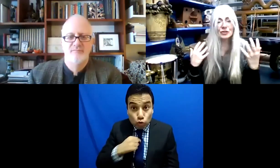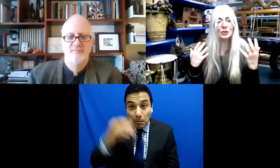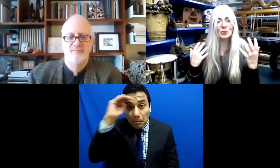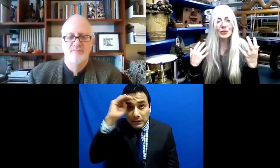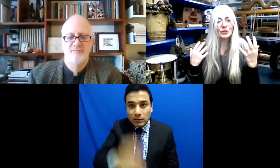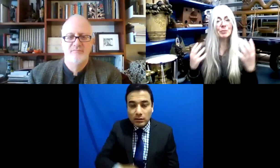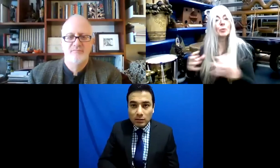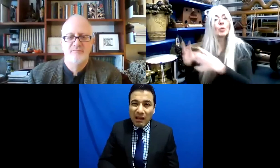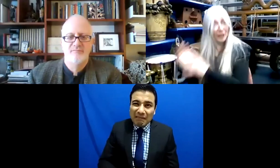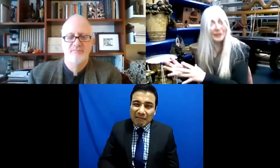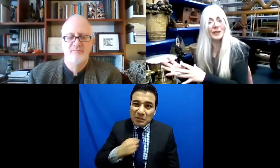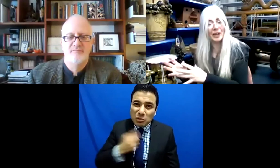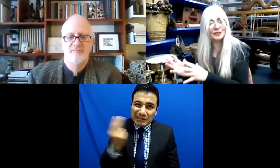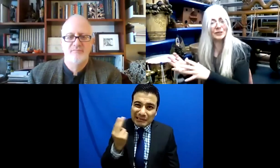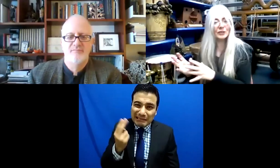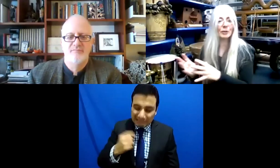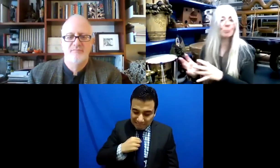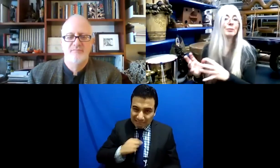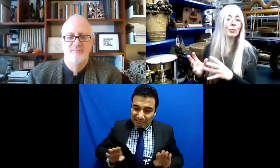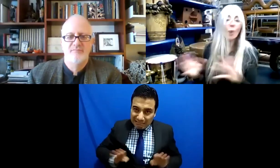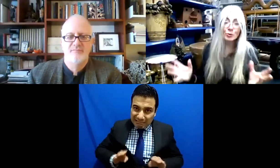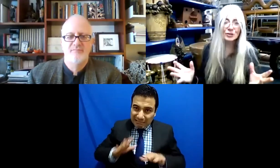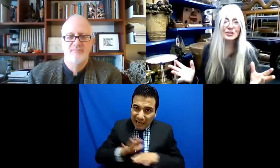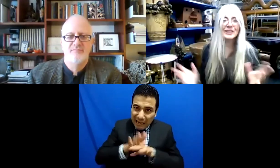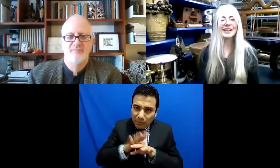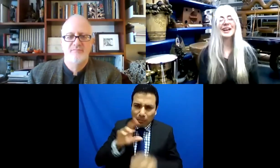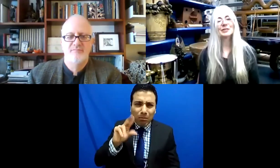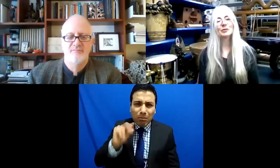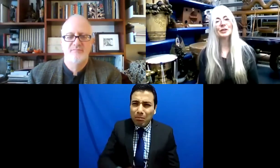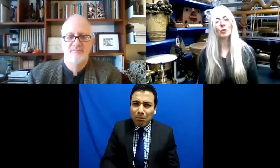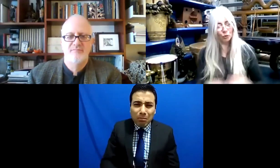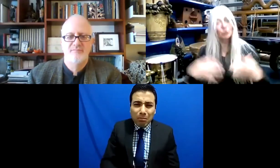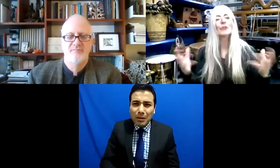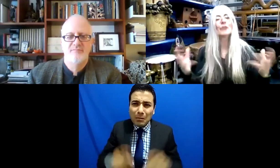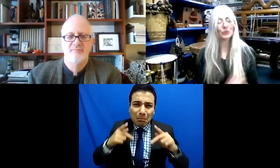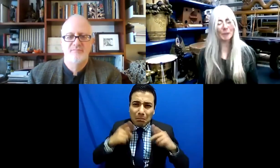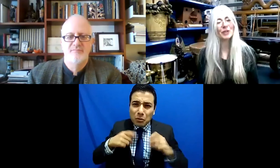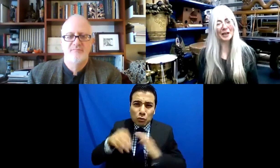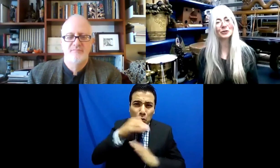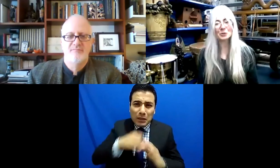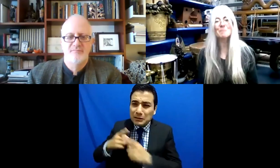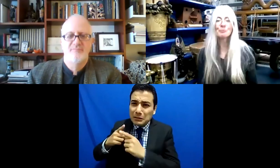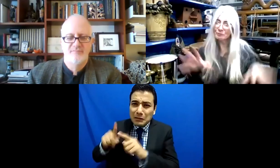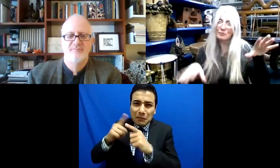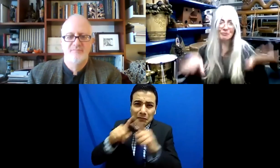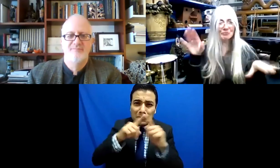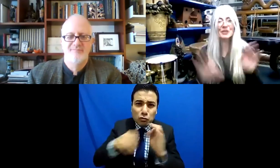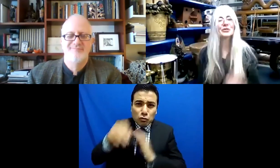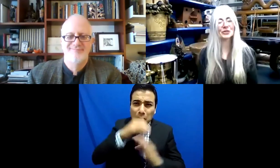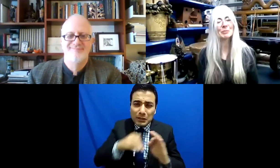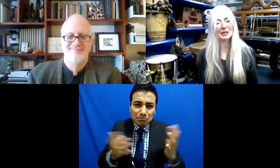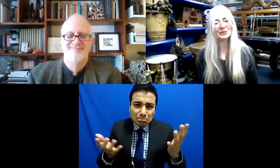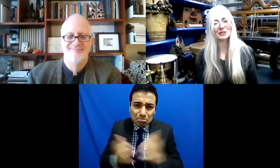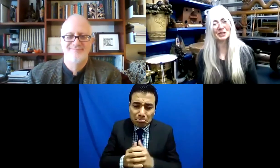pertenecer a un grupo. Todos somos diferentes. Algunas personas les gusta, algunas personas no. Y en ese sentido hay